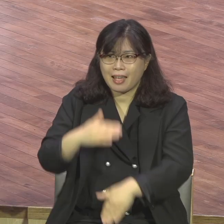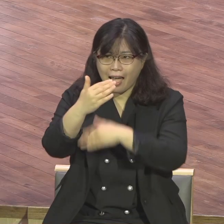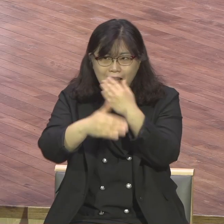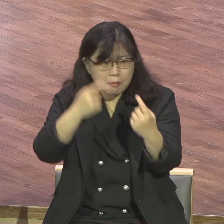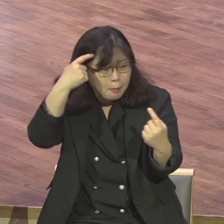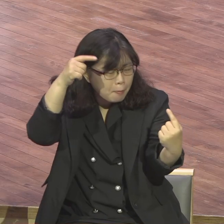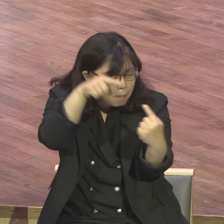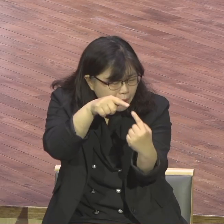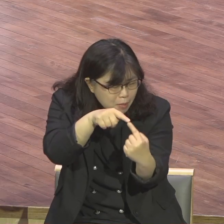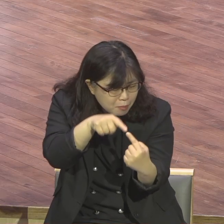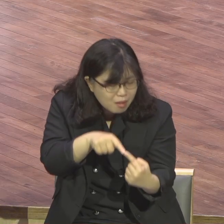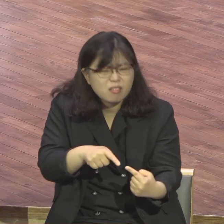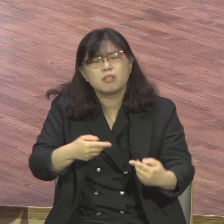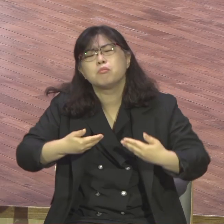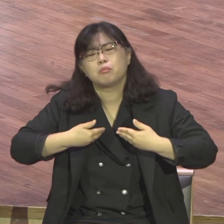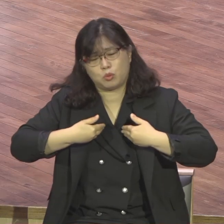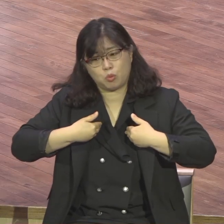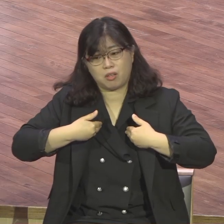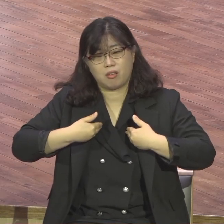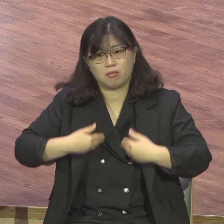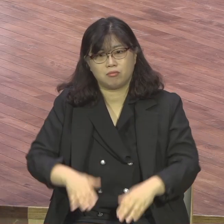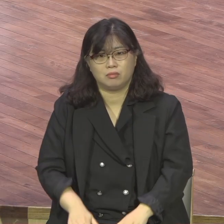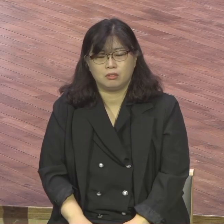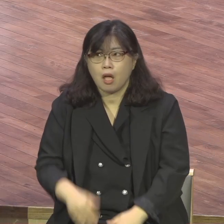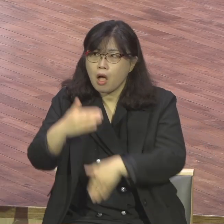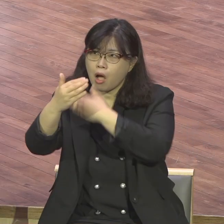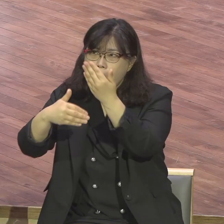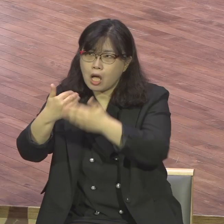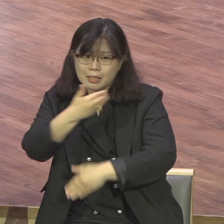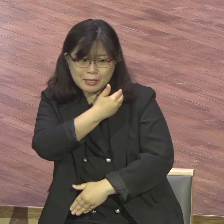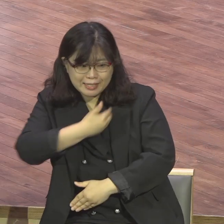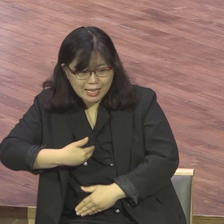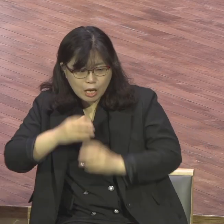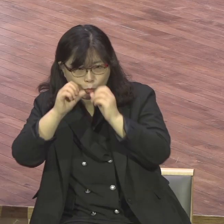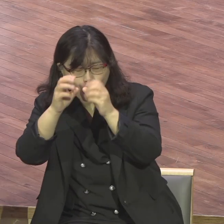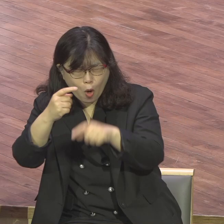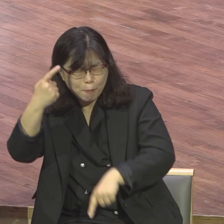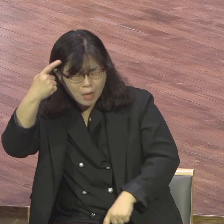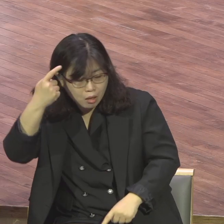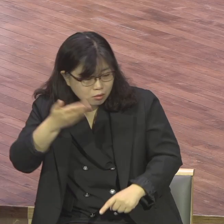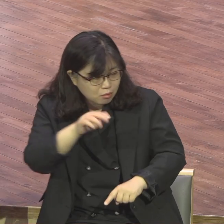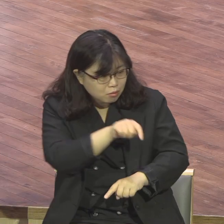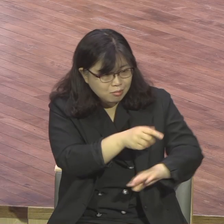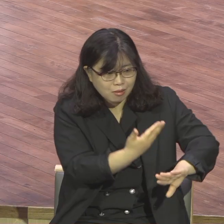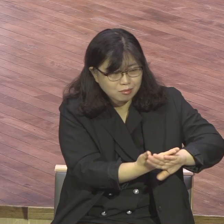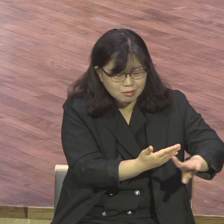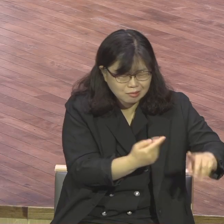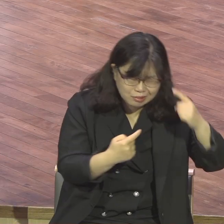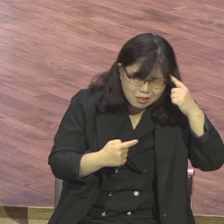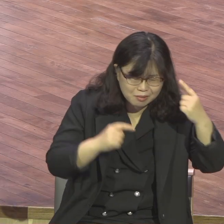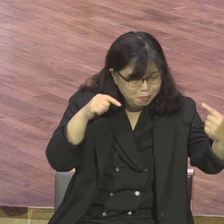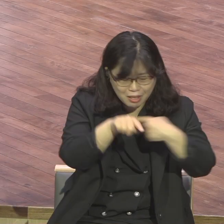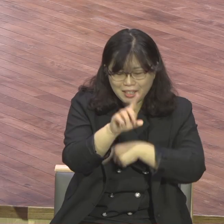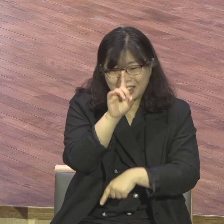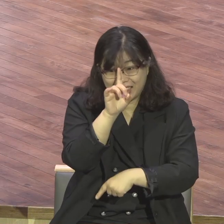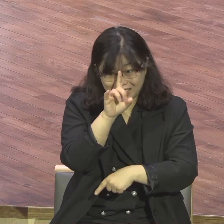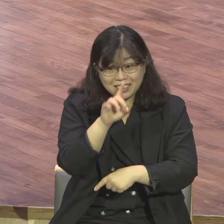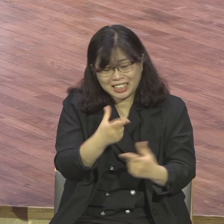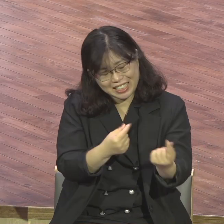통한단 말이에요 이런 여러분 신앙생활 되길 바랍니다 신앙 고백합니다 주는 그리스도시요